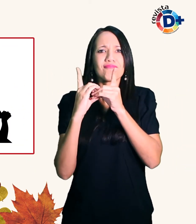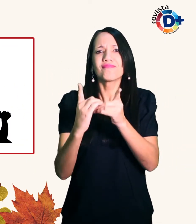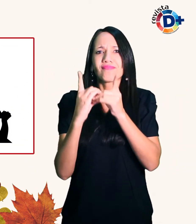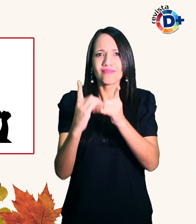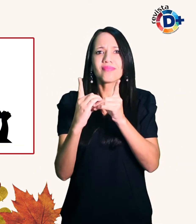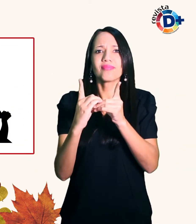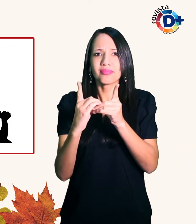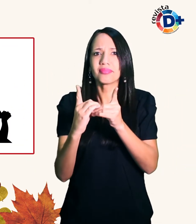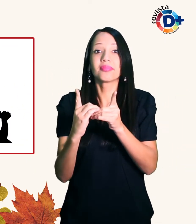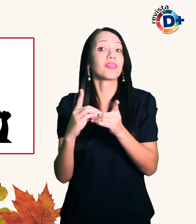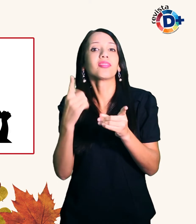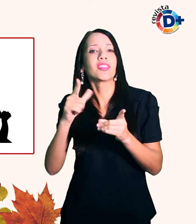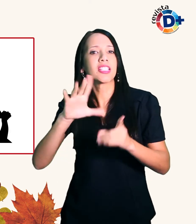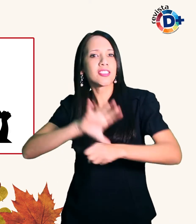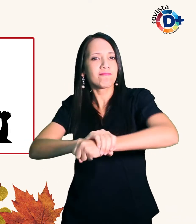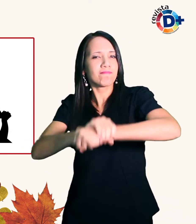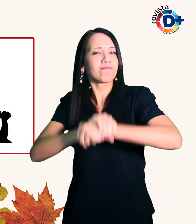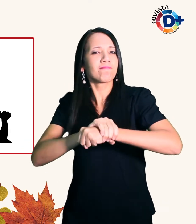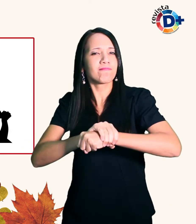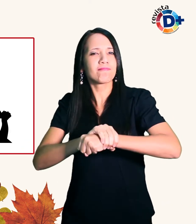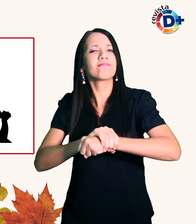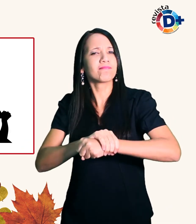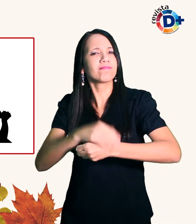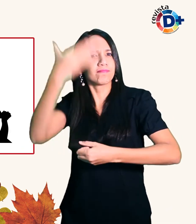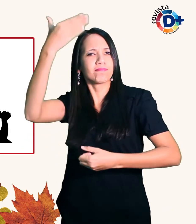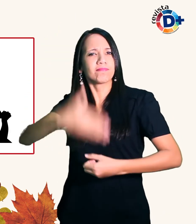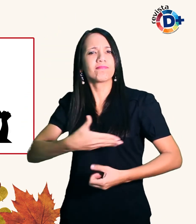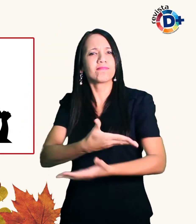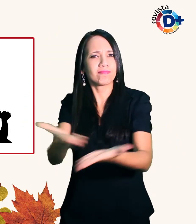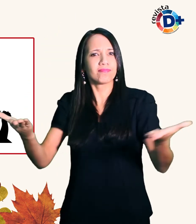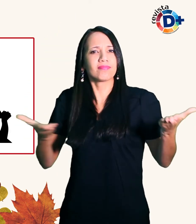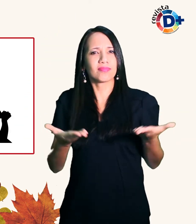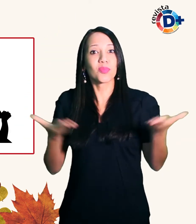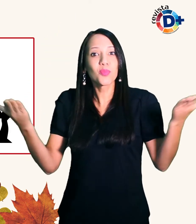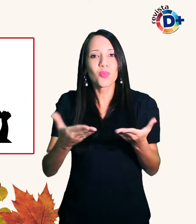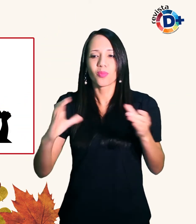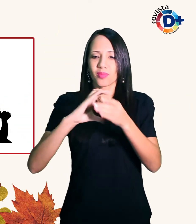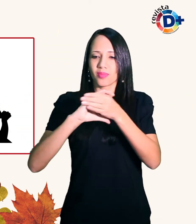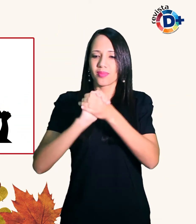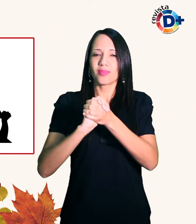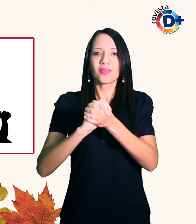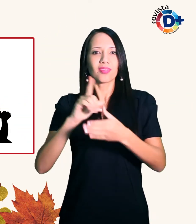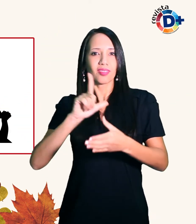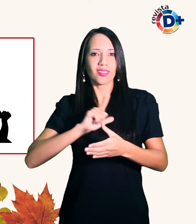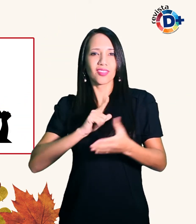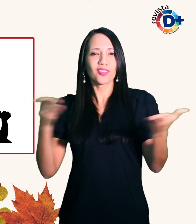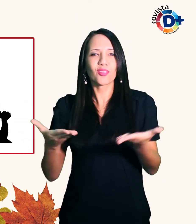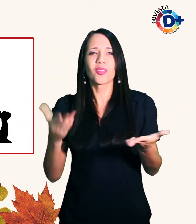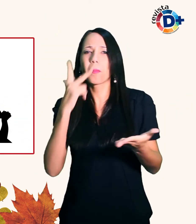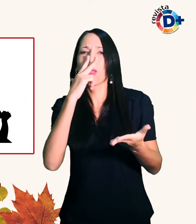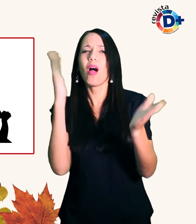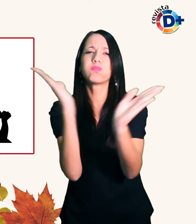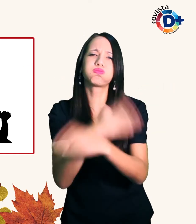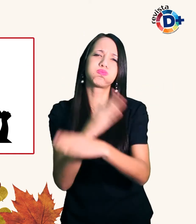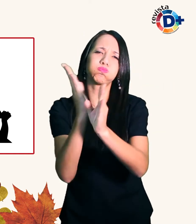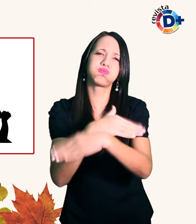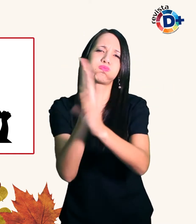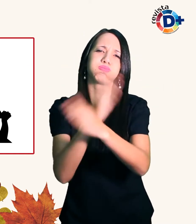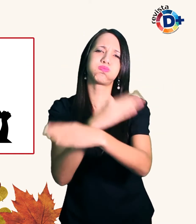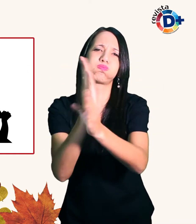essa condição Embora mais frequentes as conexões estão também mais banais são mais intensas e